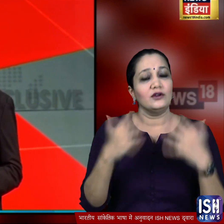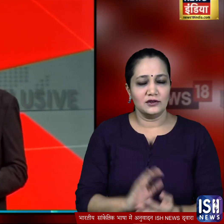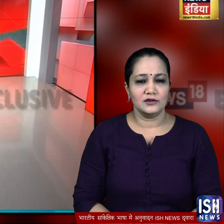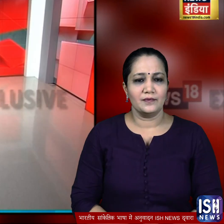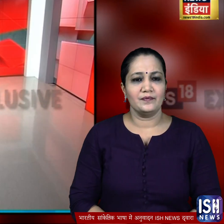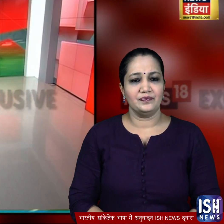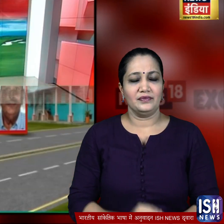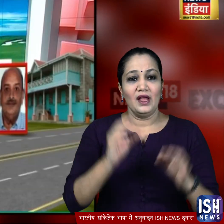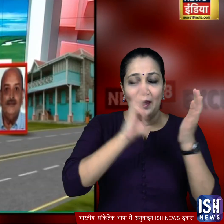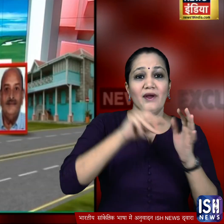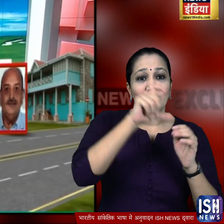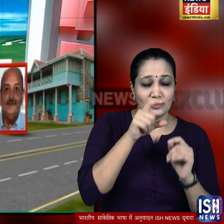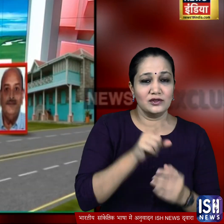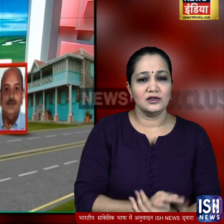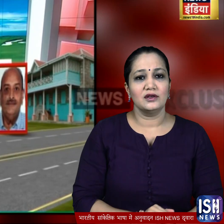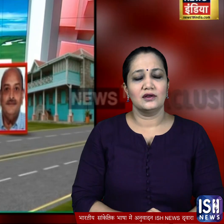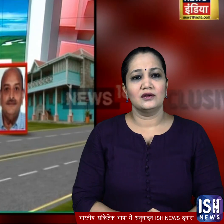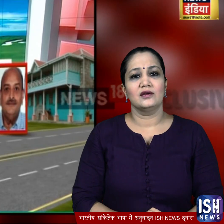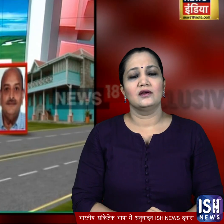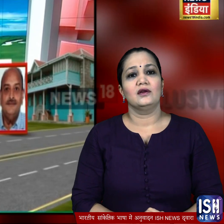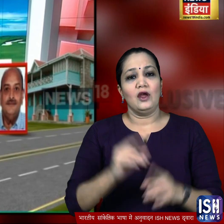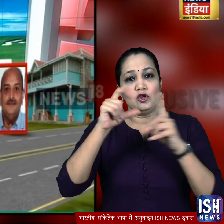है कि आरोपी मेहुल चोकसी को केरिबियाई देश डॉमिनिका